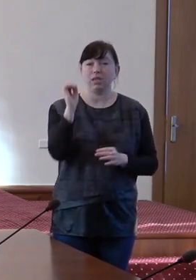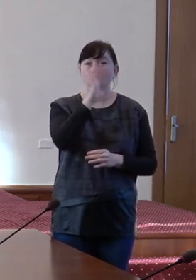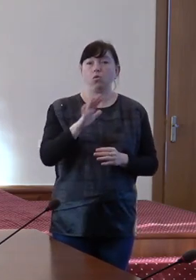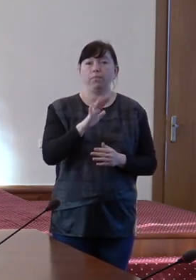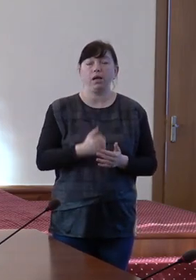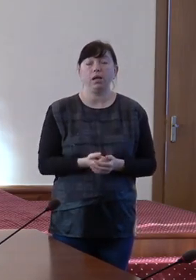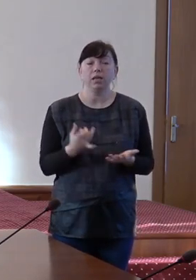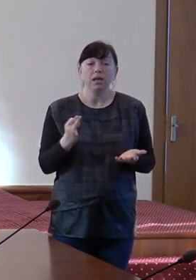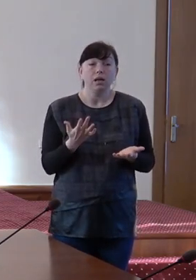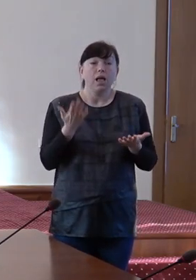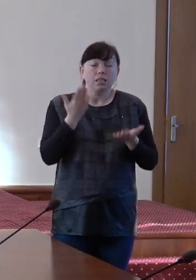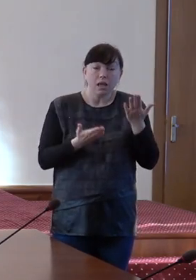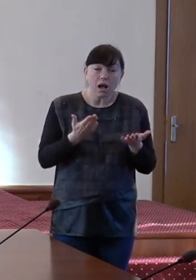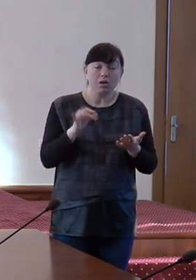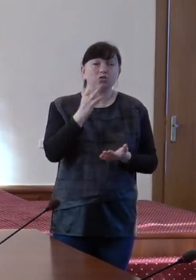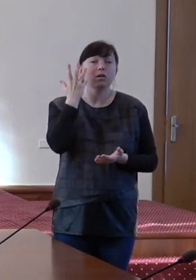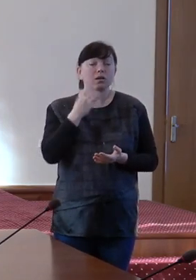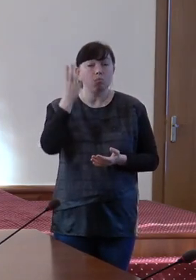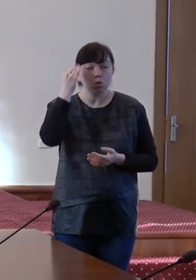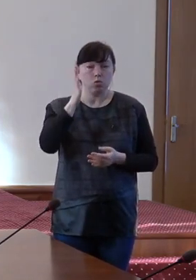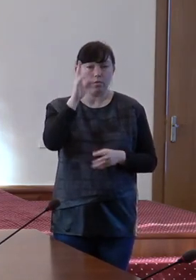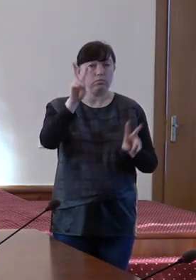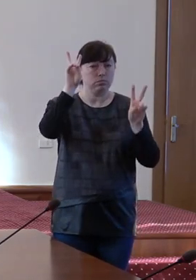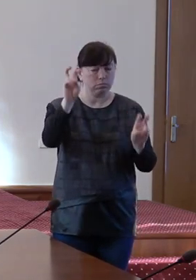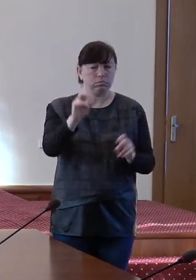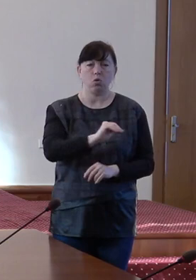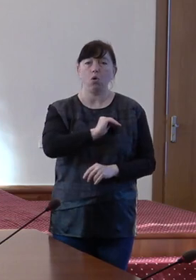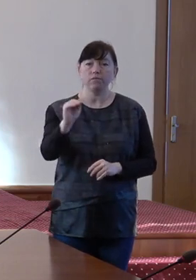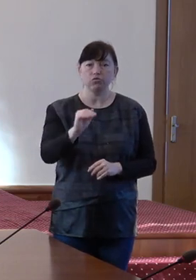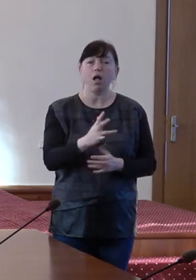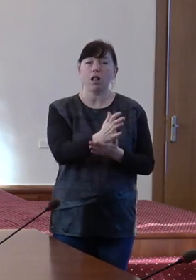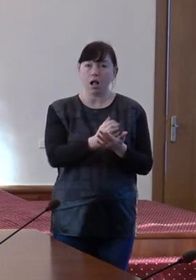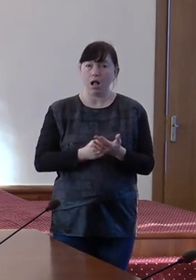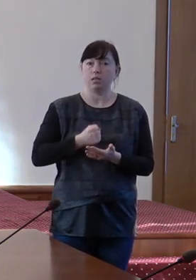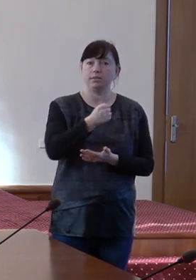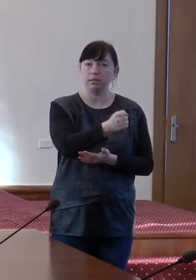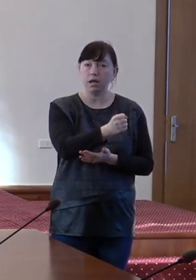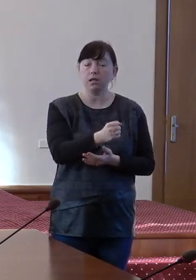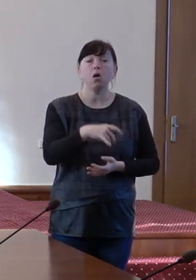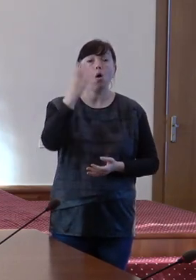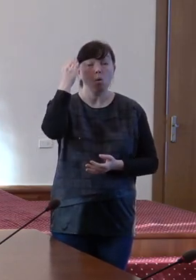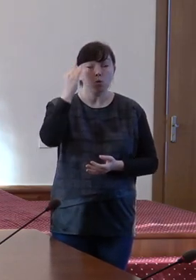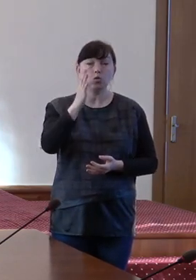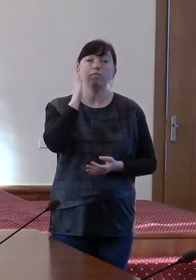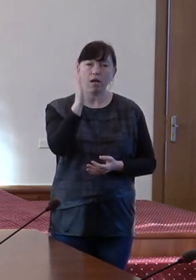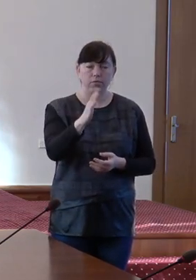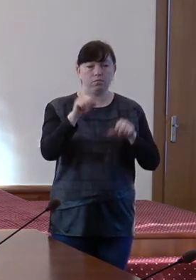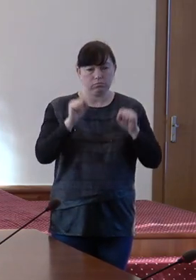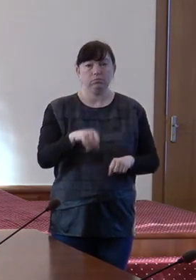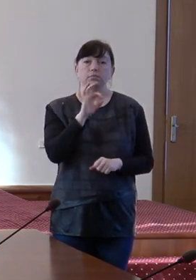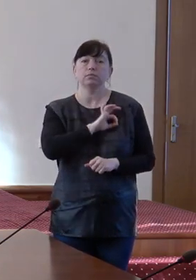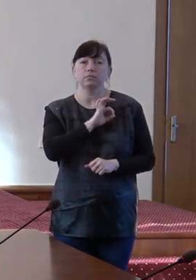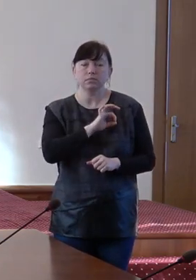Dacă și când Republica Moldova va avea un statut oficial de candidat, Moldova va fi beneficiar